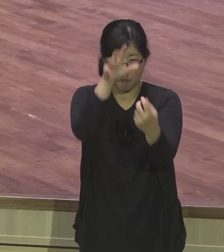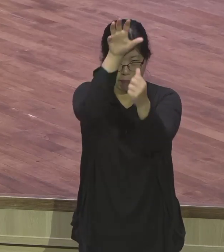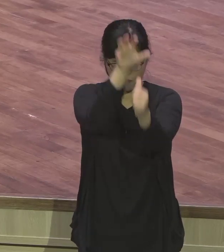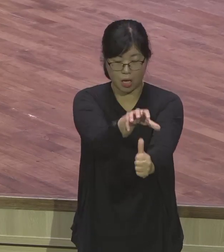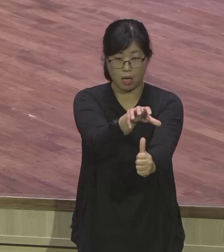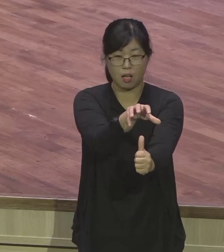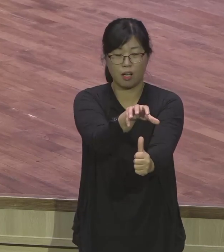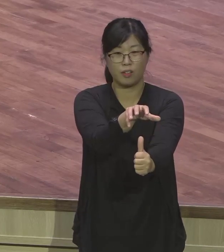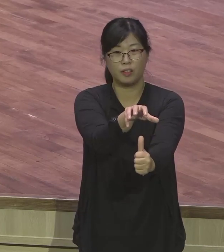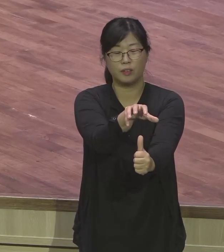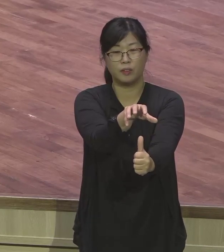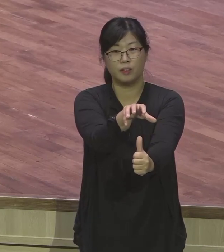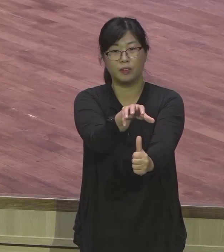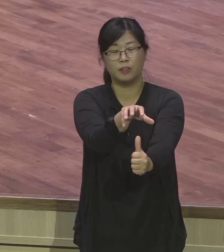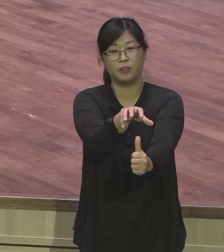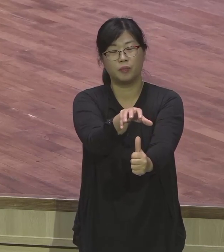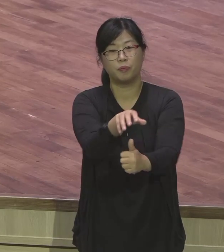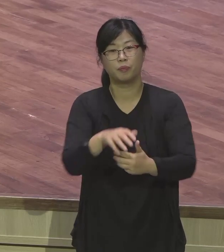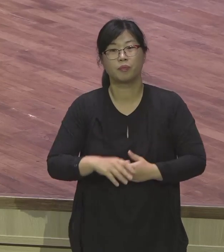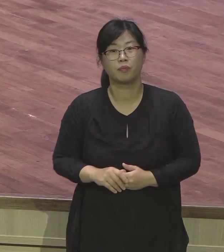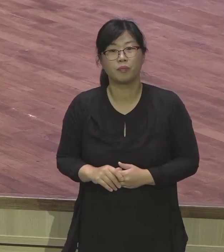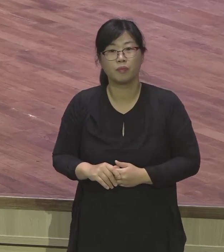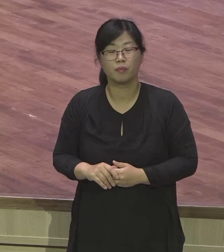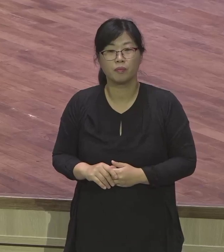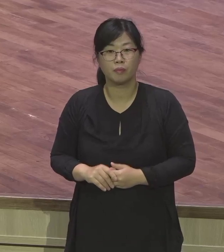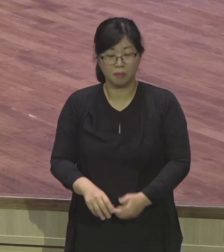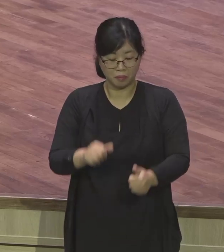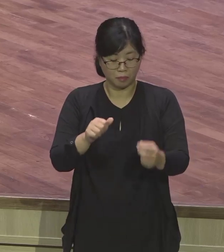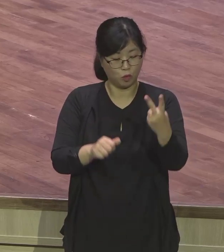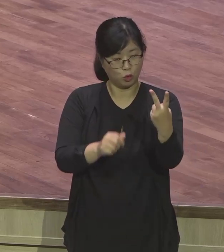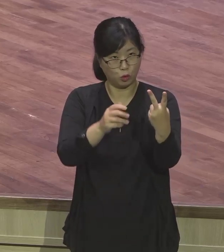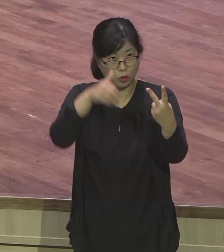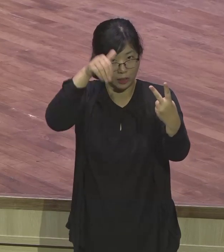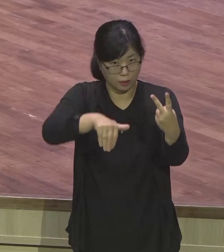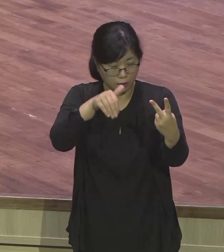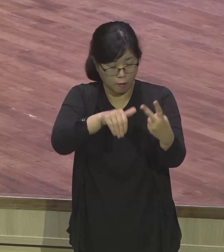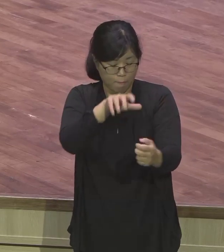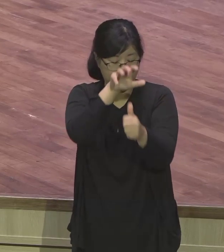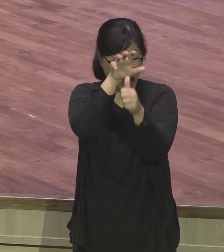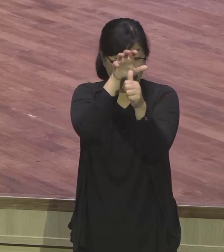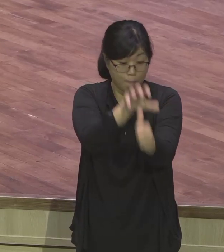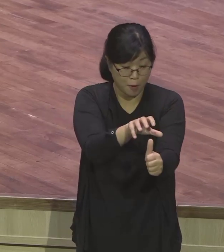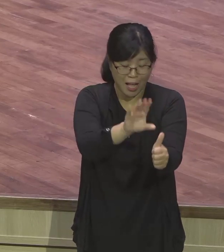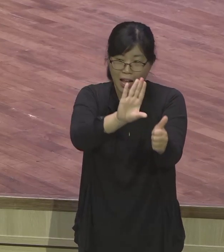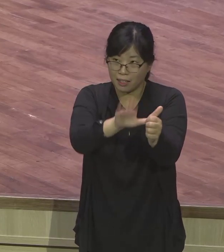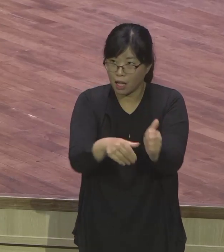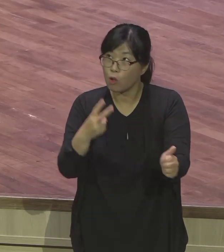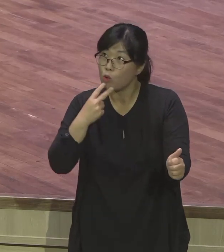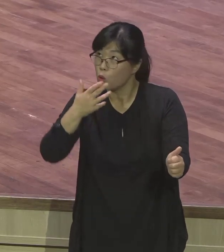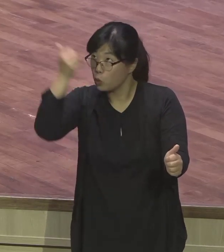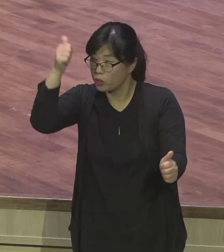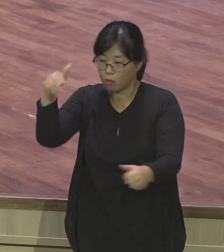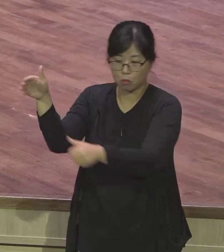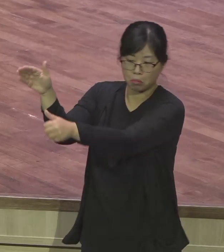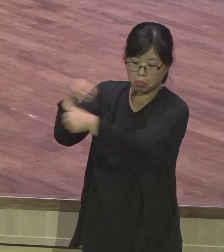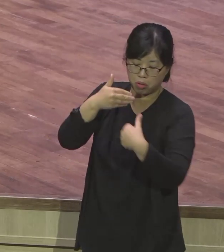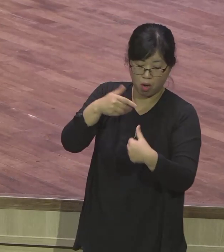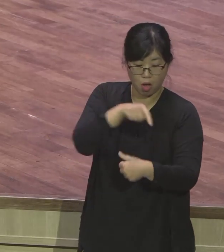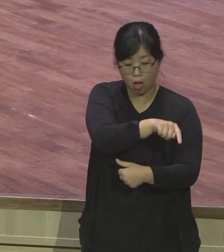장관들을 시중들게 만들었단 말이에요 요셉에게. 무슨 말입니까? 이 보디발은 요셉에 대한